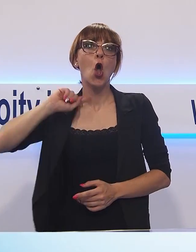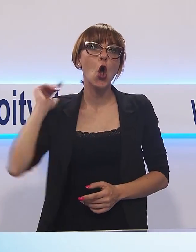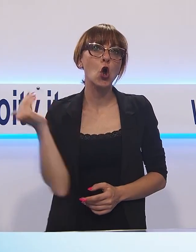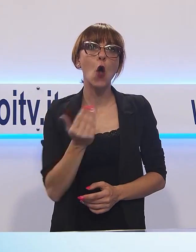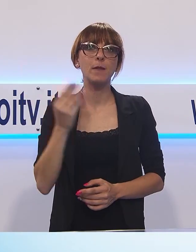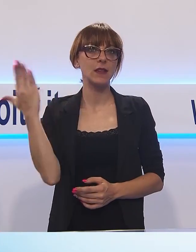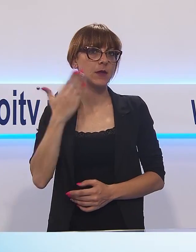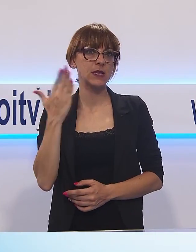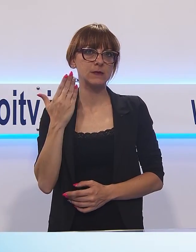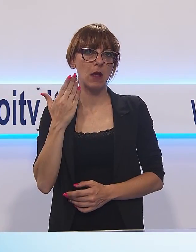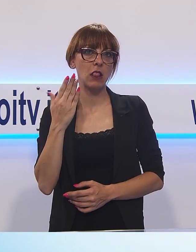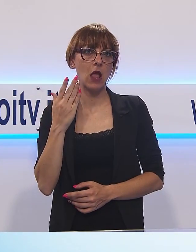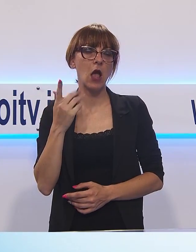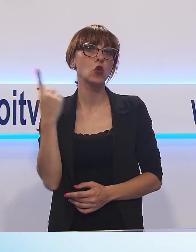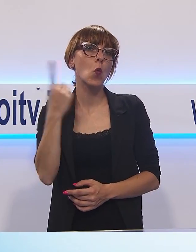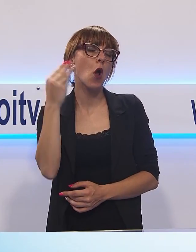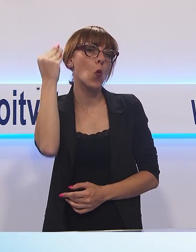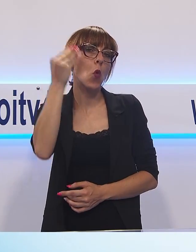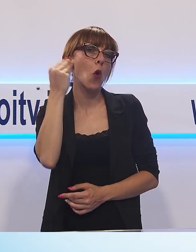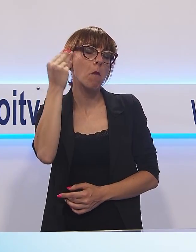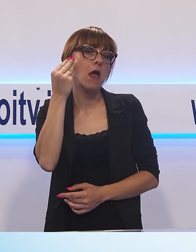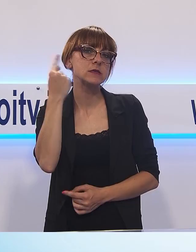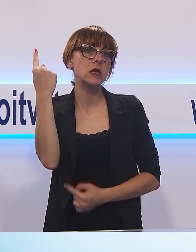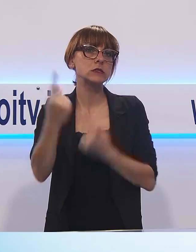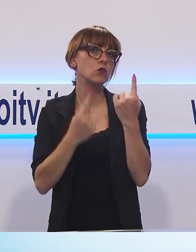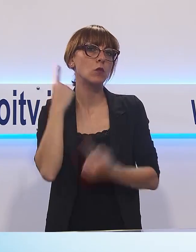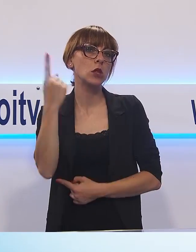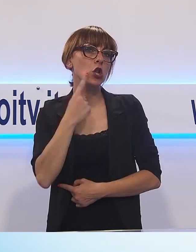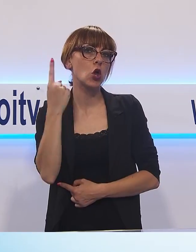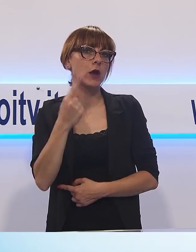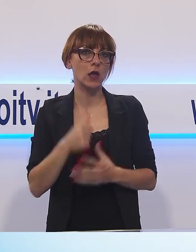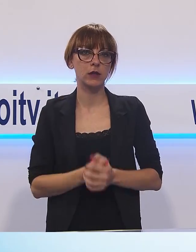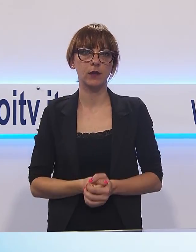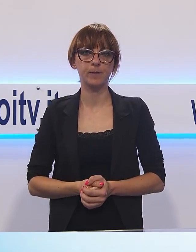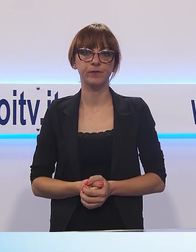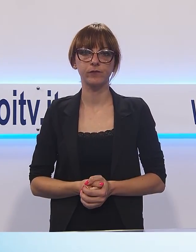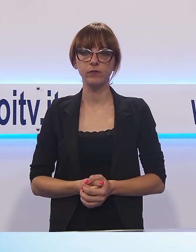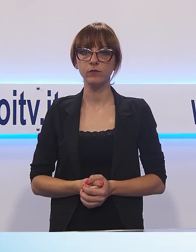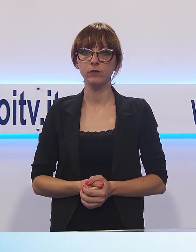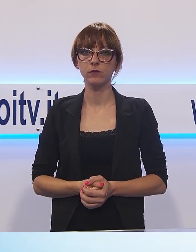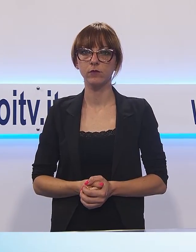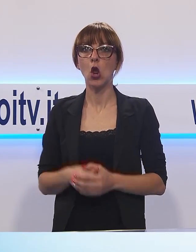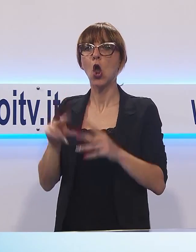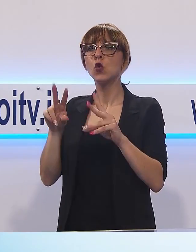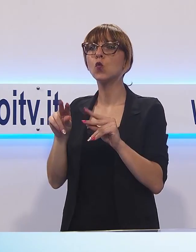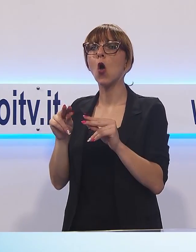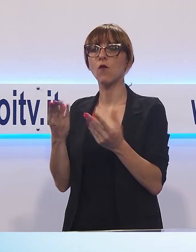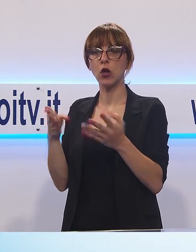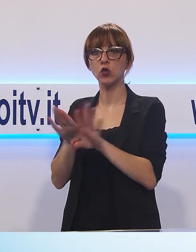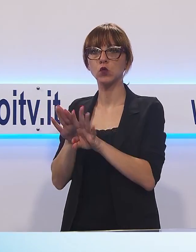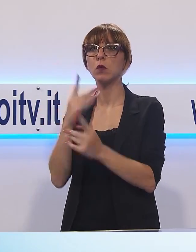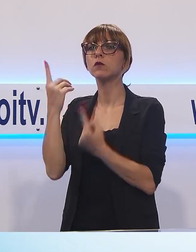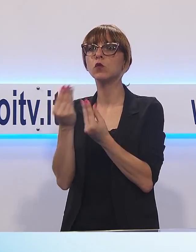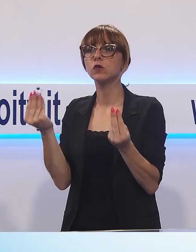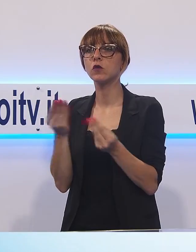situazione in realtà sia migliorata, come questo residente su Via di Tiglio. Con questa nuova chiusura che c'è ora, com'è la situazione qui